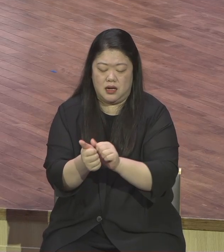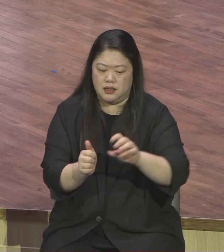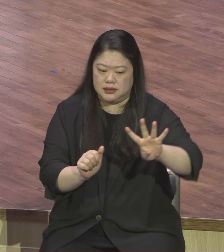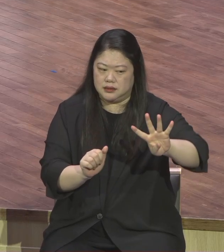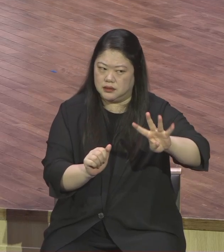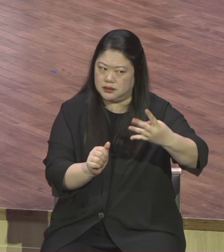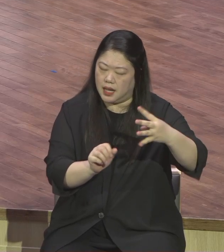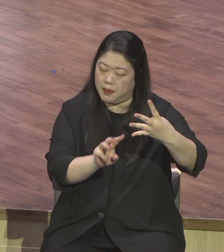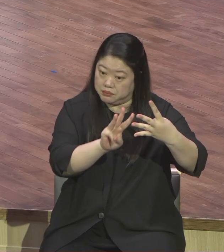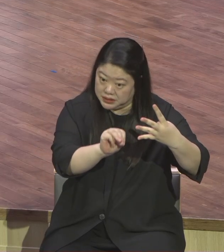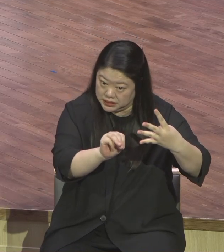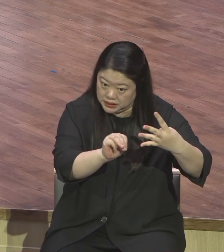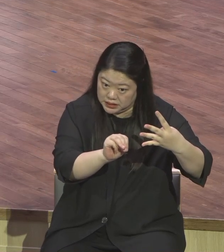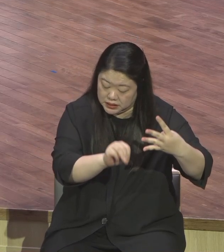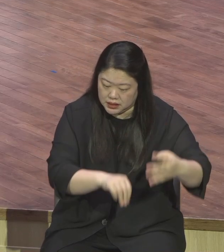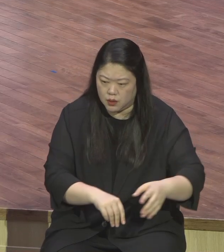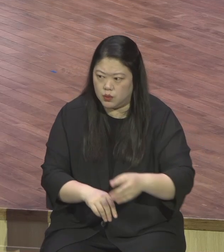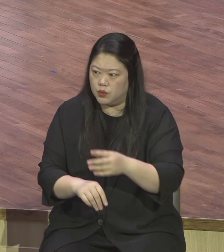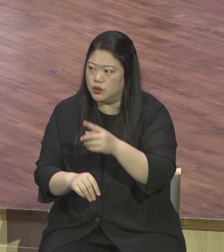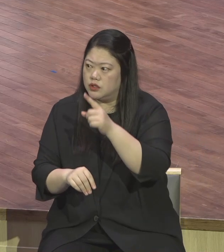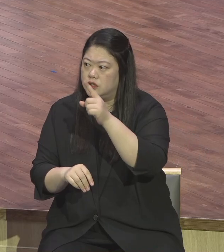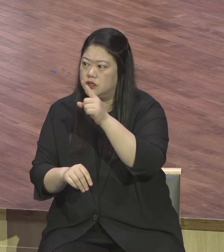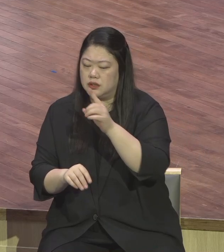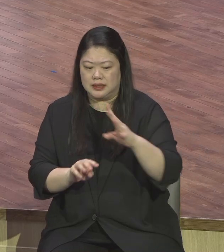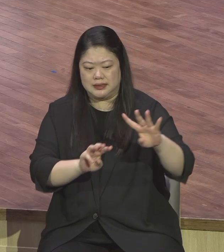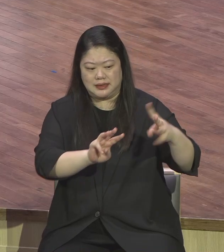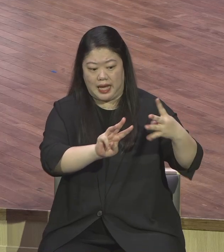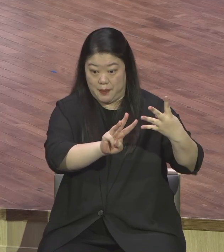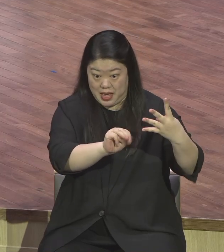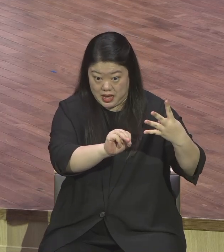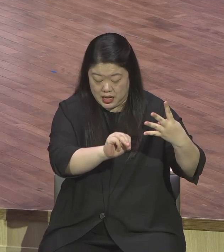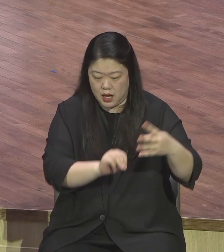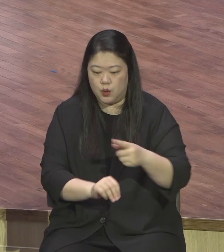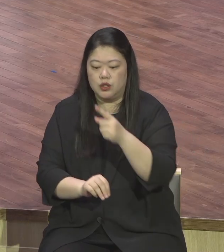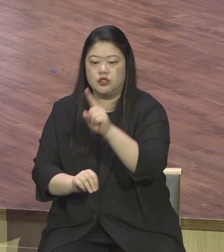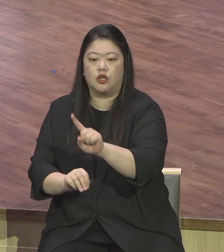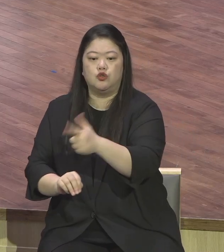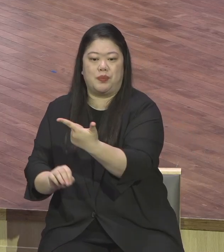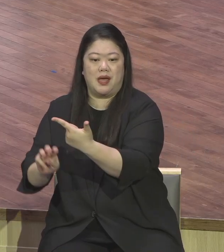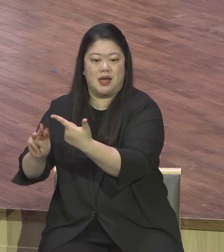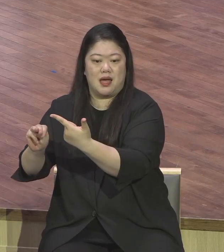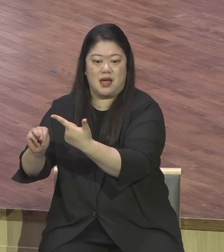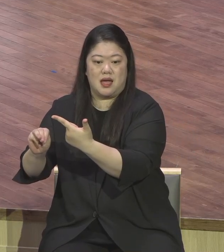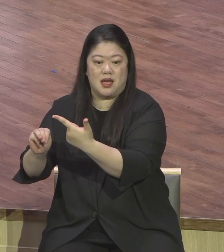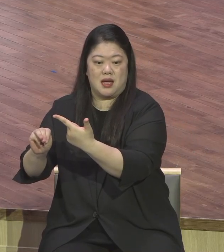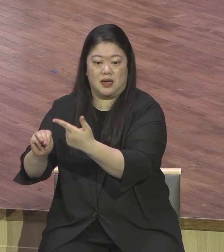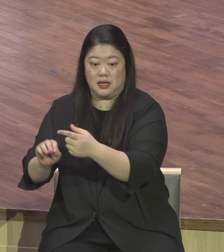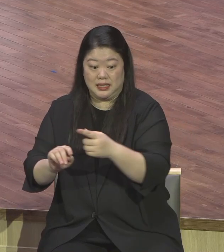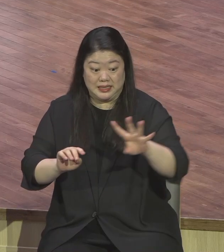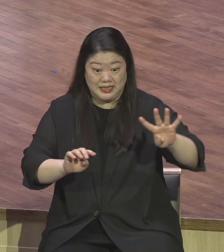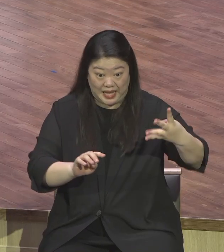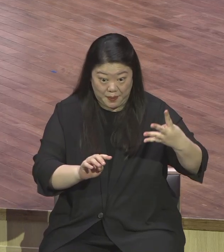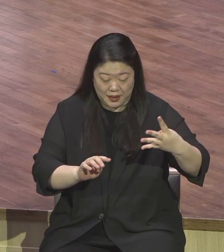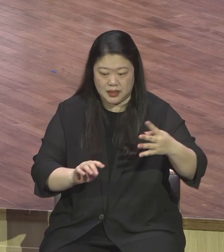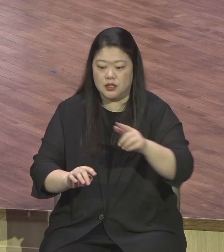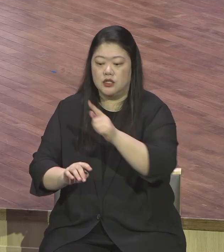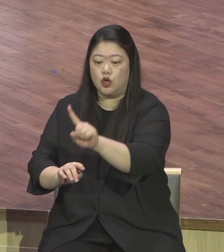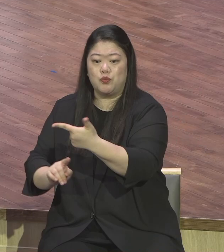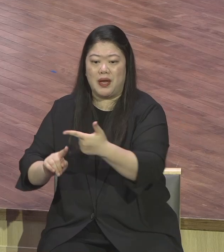우리가 표현하면 계주지요 계주 400m 1600m 두개가 있어요 400m 1600m 계주가 있습니다 4명이 같이